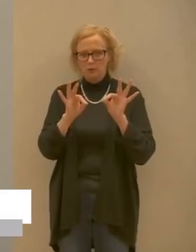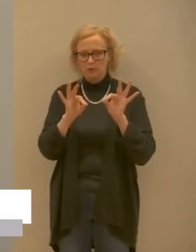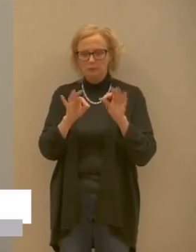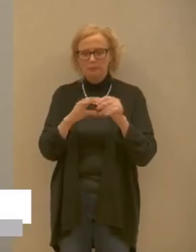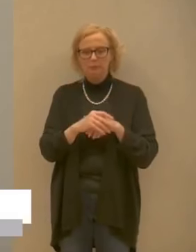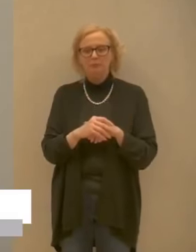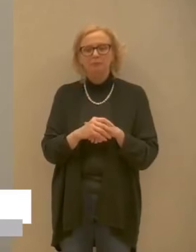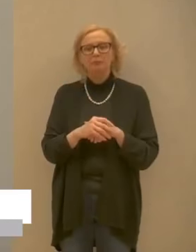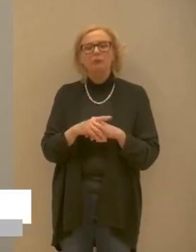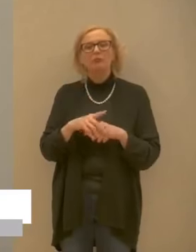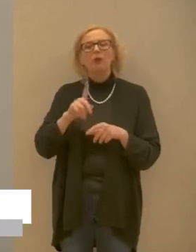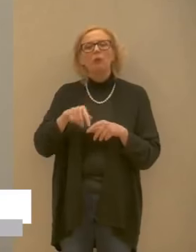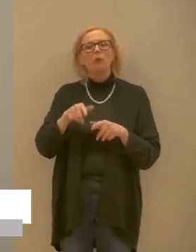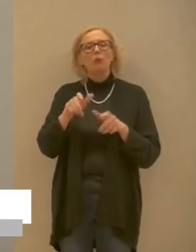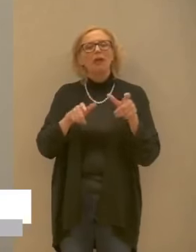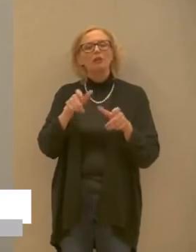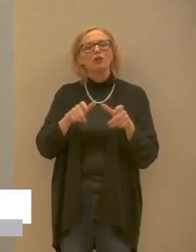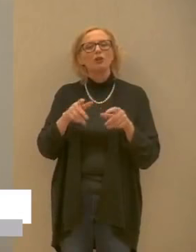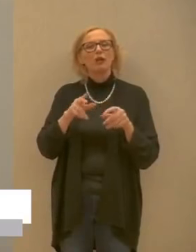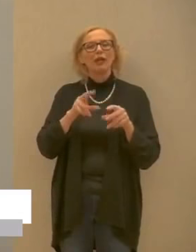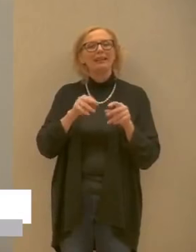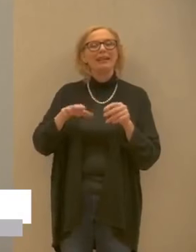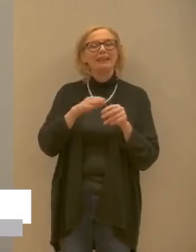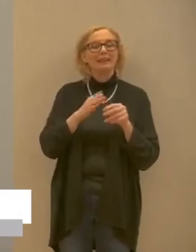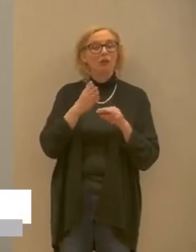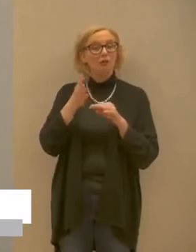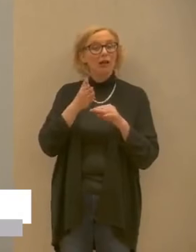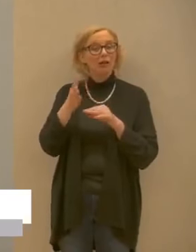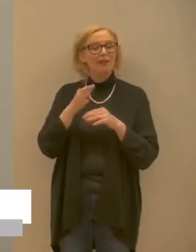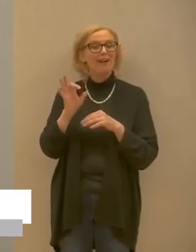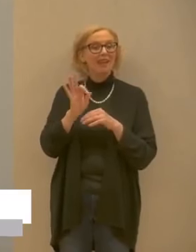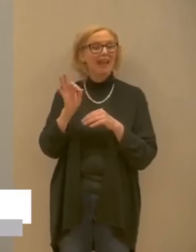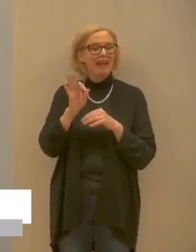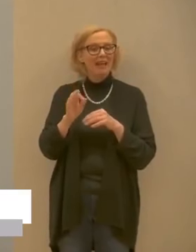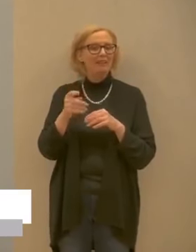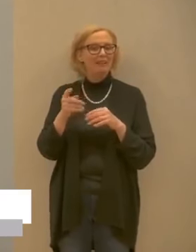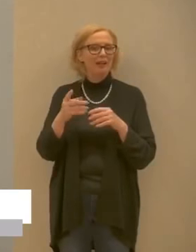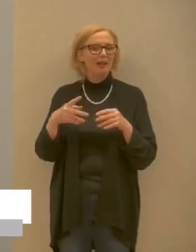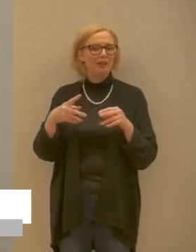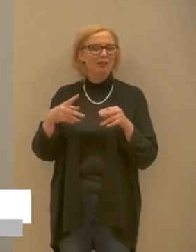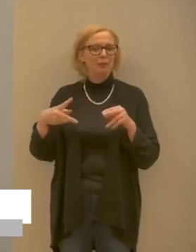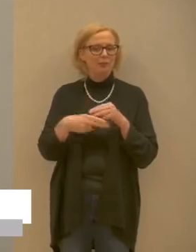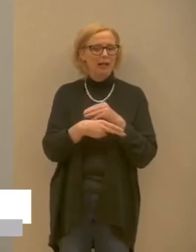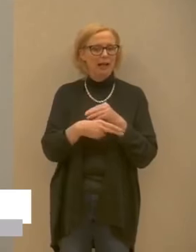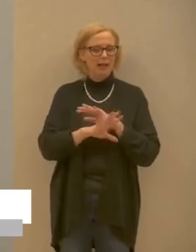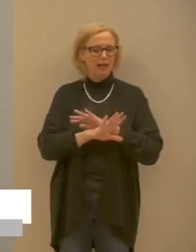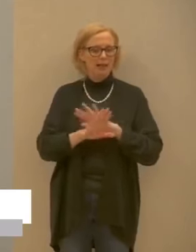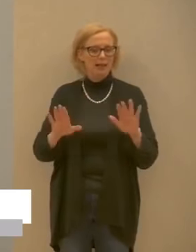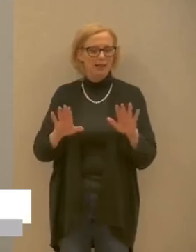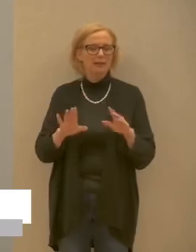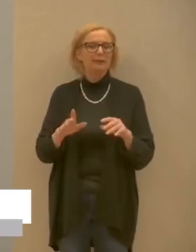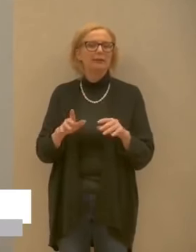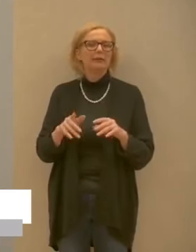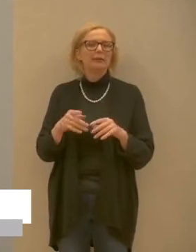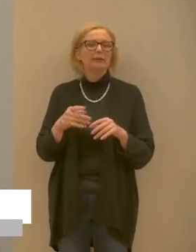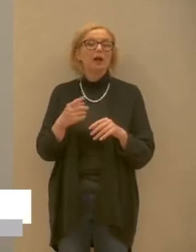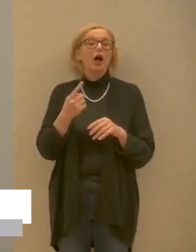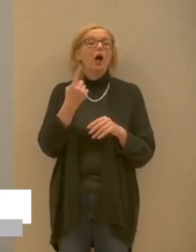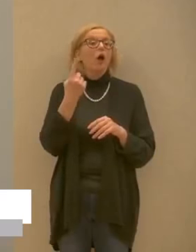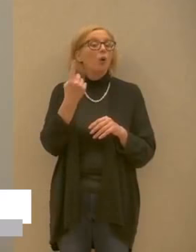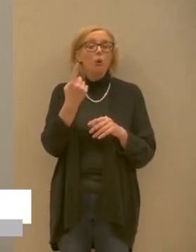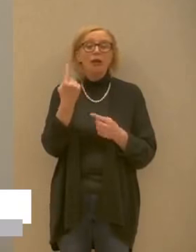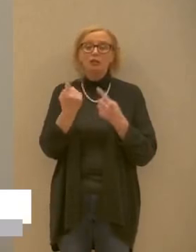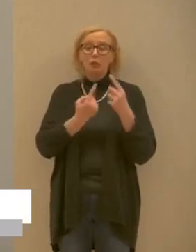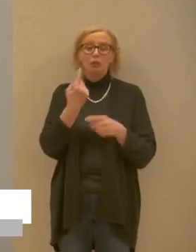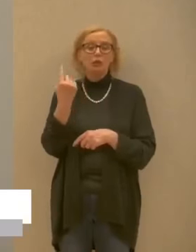Trentini del Primiero che andavano a Feltre si è interrotto e risulta ancora il caso di quell'unico